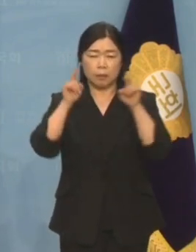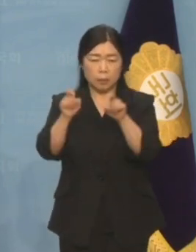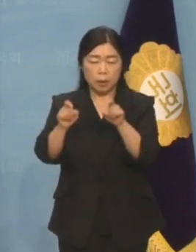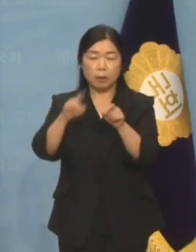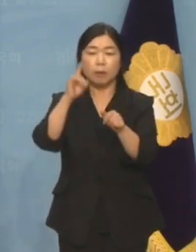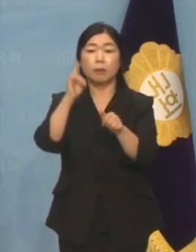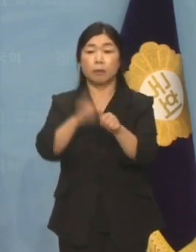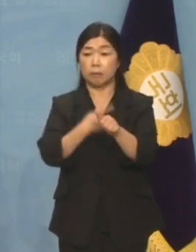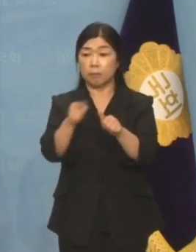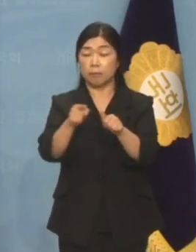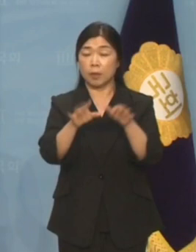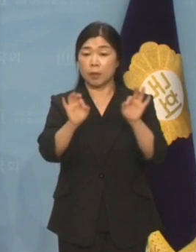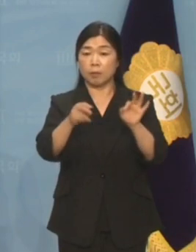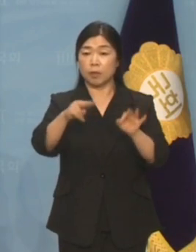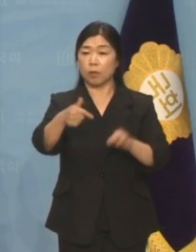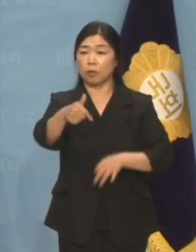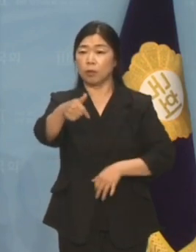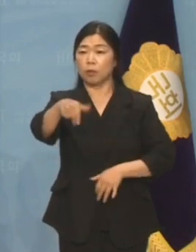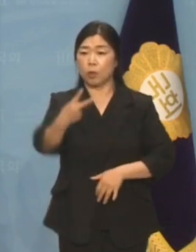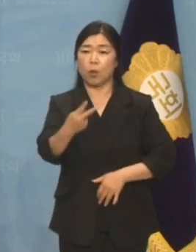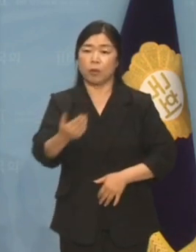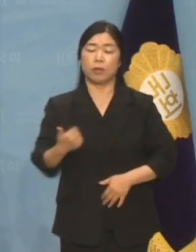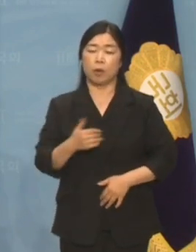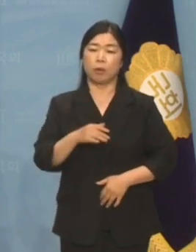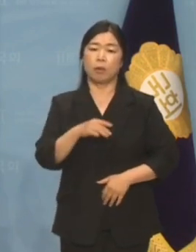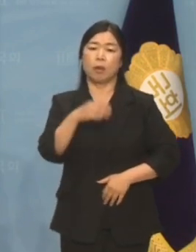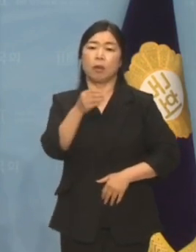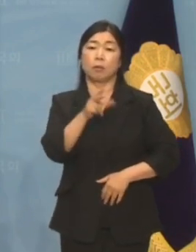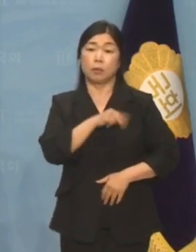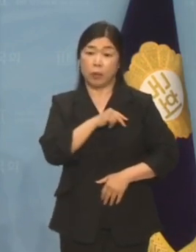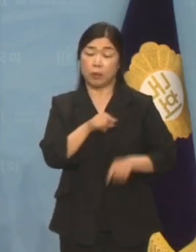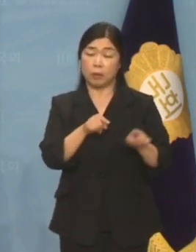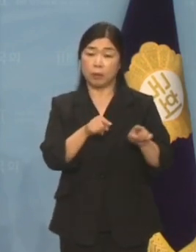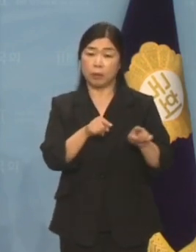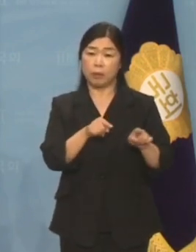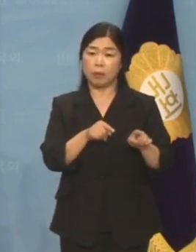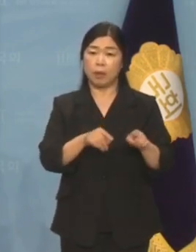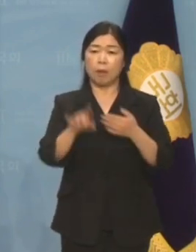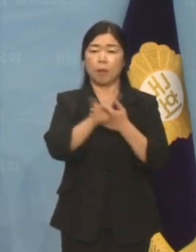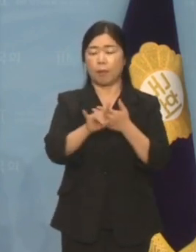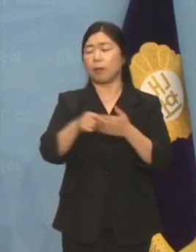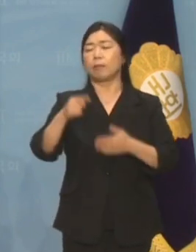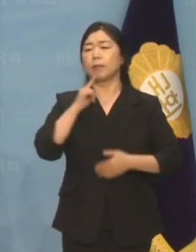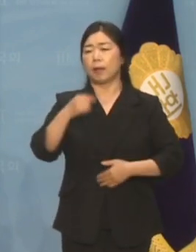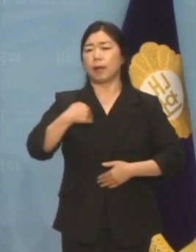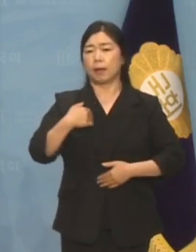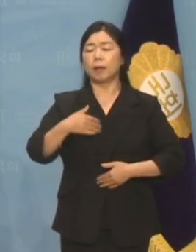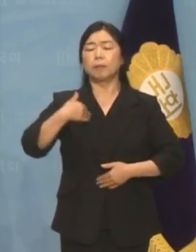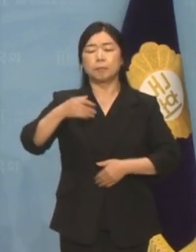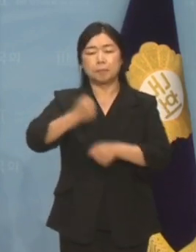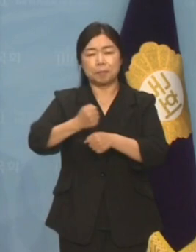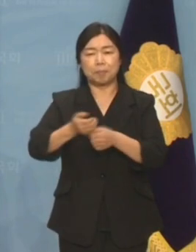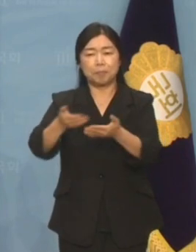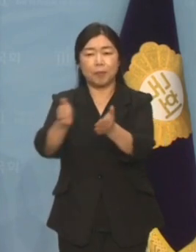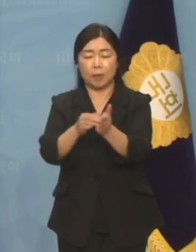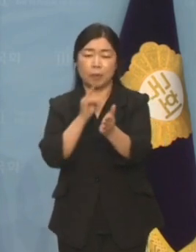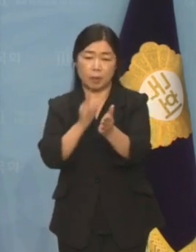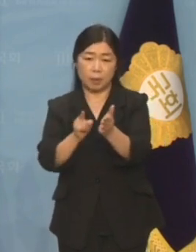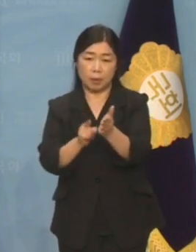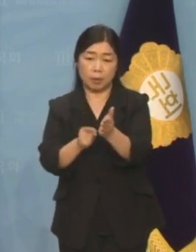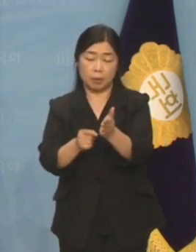대통령 장모의 양평개발 특혜 사건과 관련해 공모 의혹을 받는 김 전 의원이